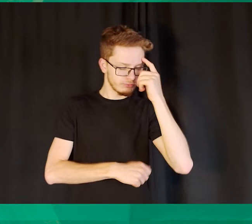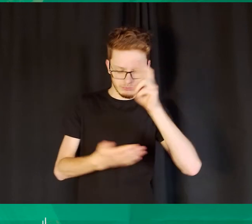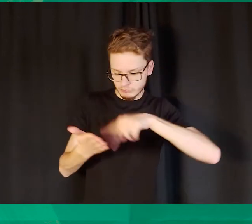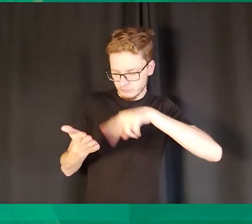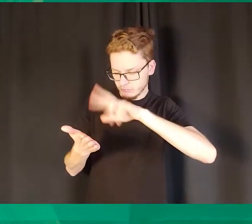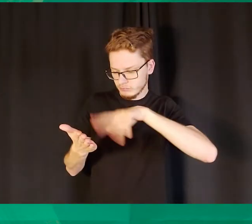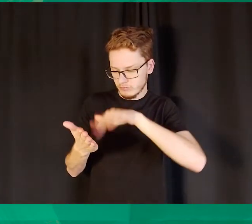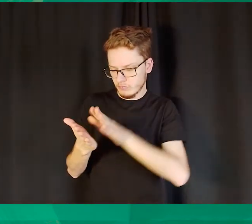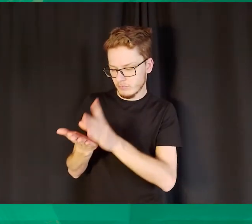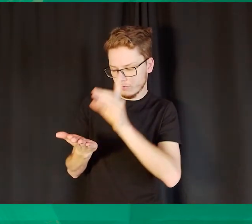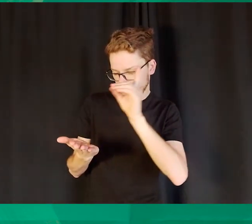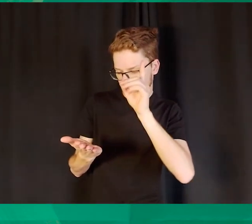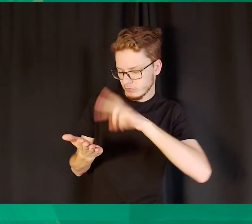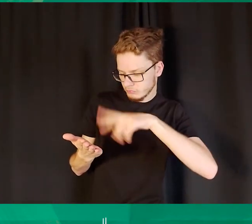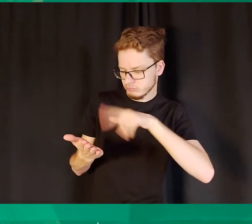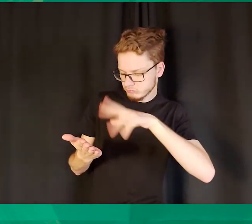vida.